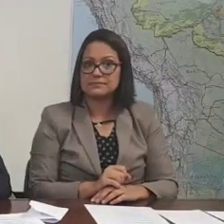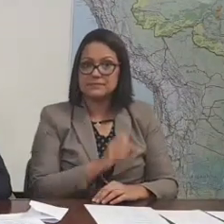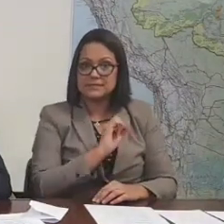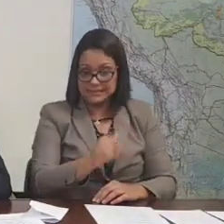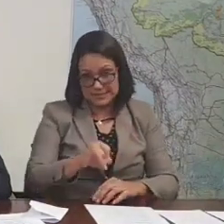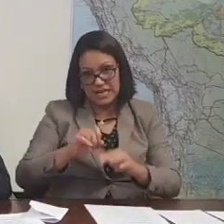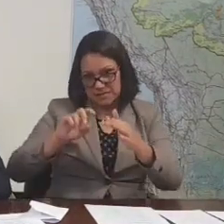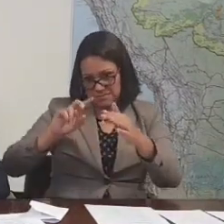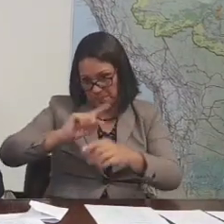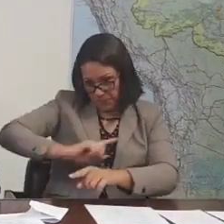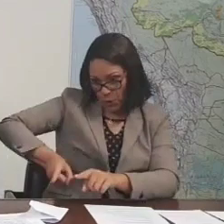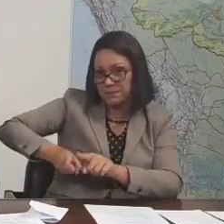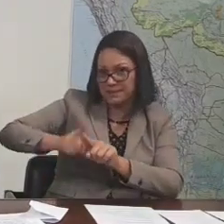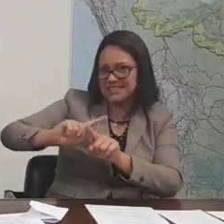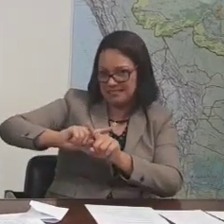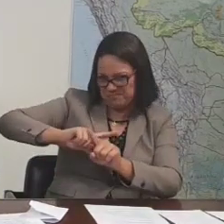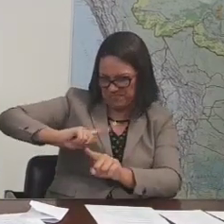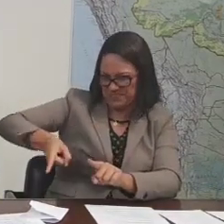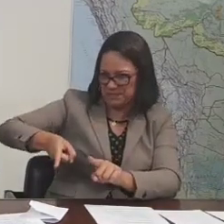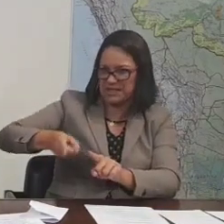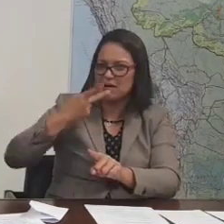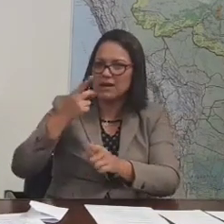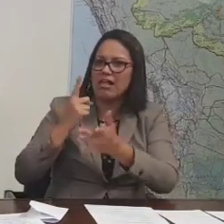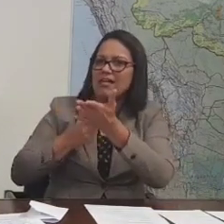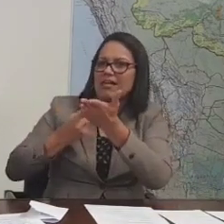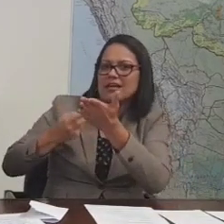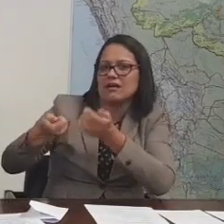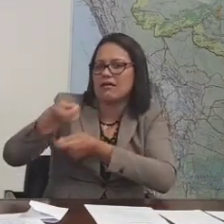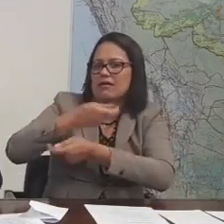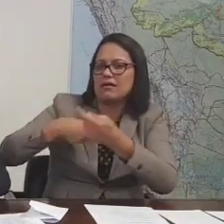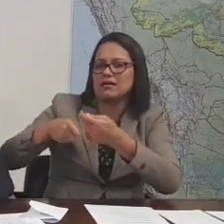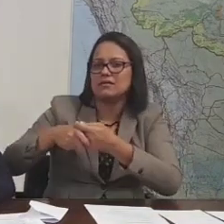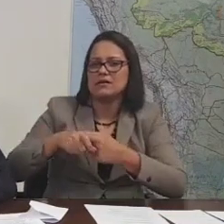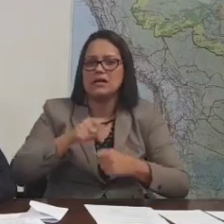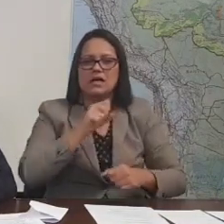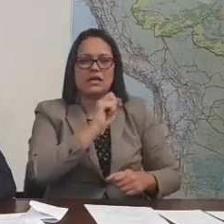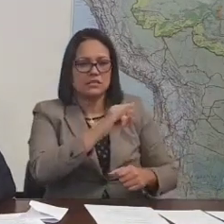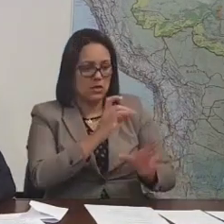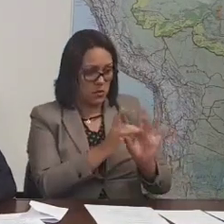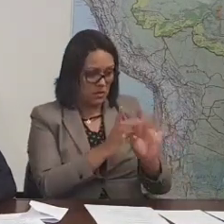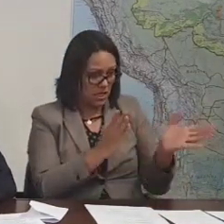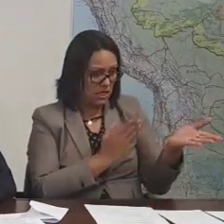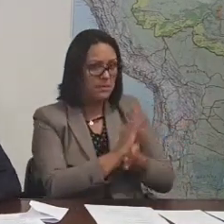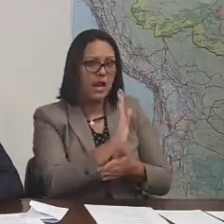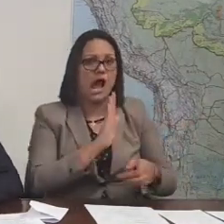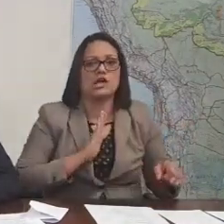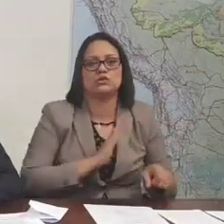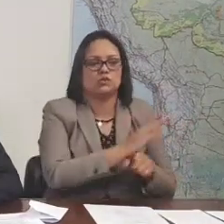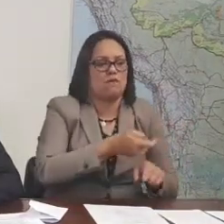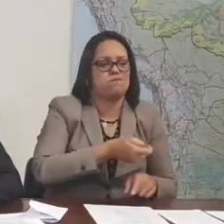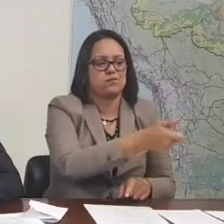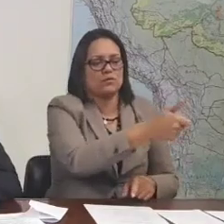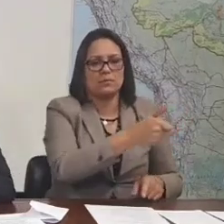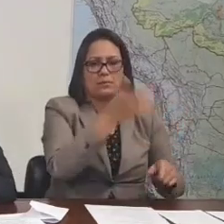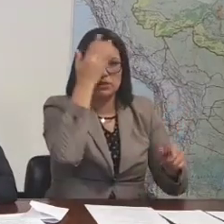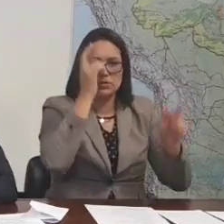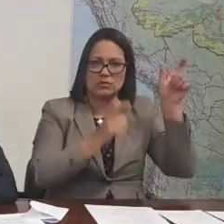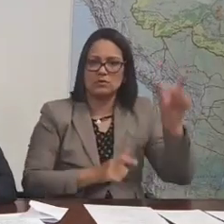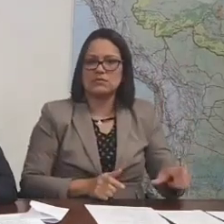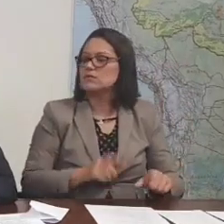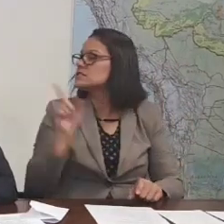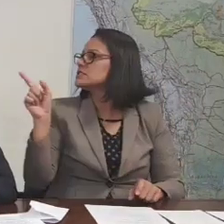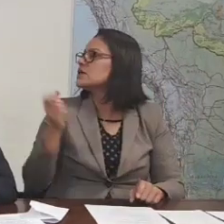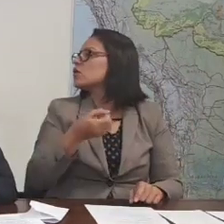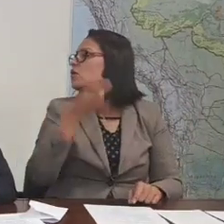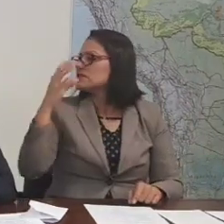vetar. Se eu sancionar, eu estou ajudando o passageiro. Olha só, quantas vezes você vai para Mato Grosso do Sul de